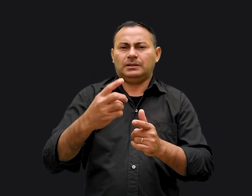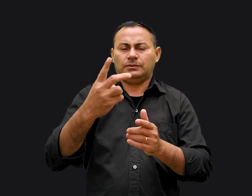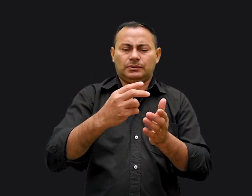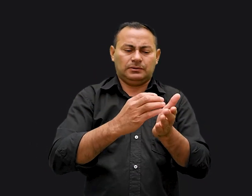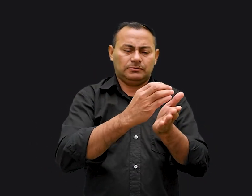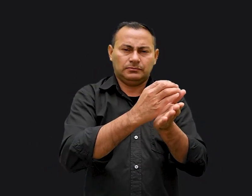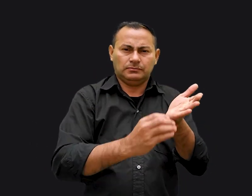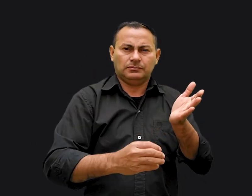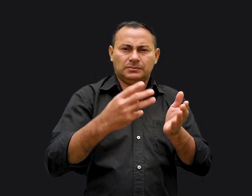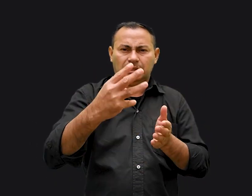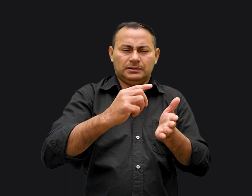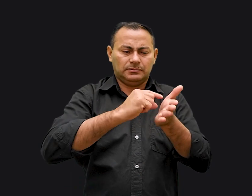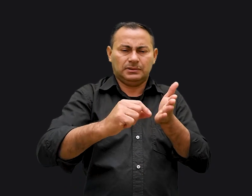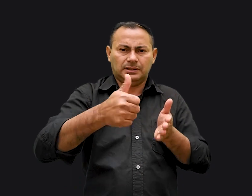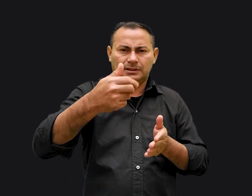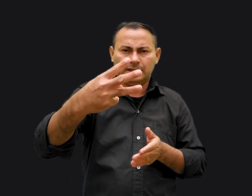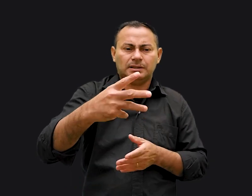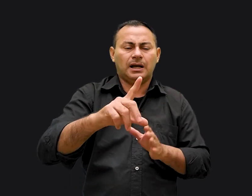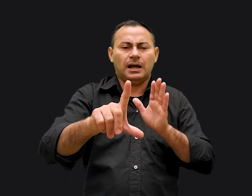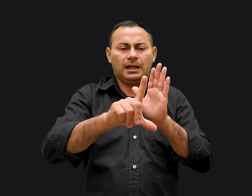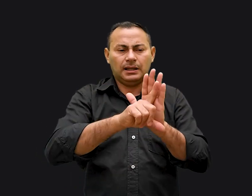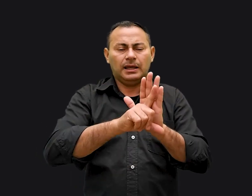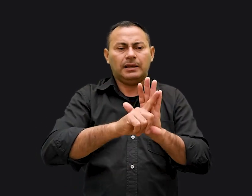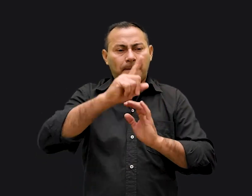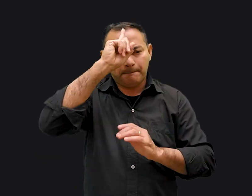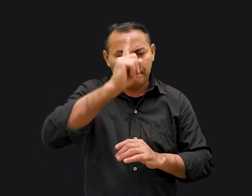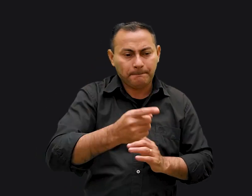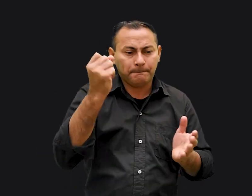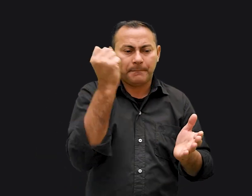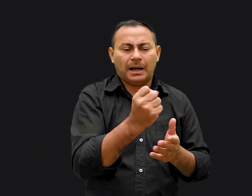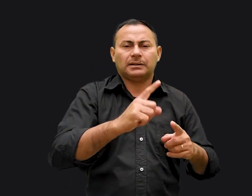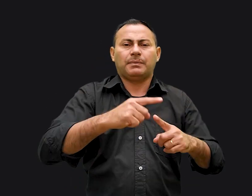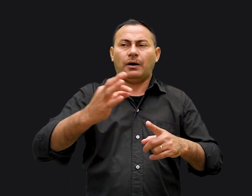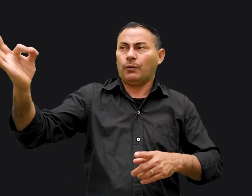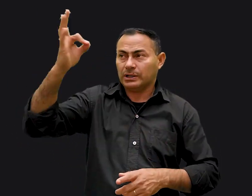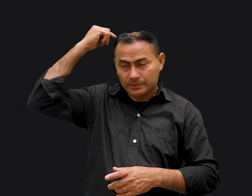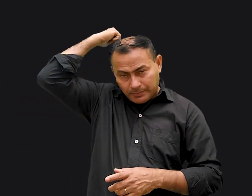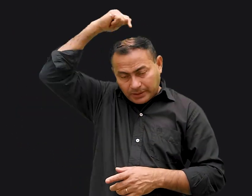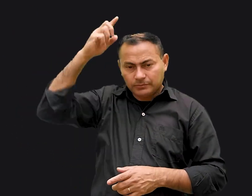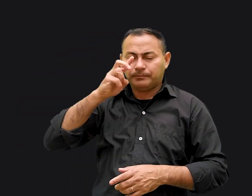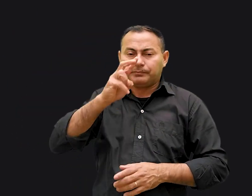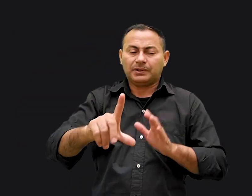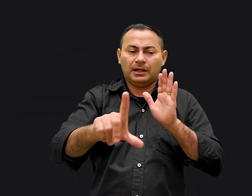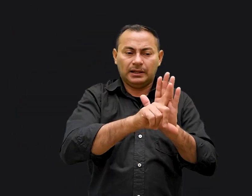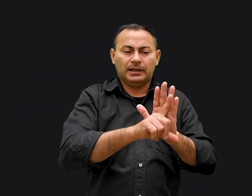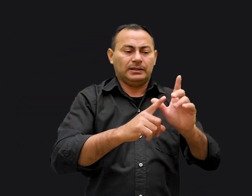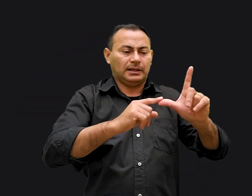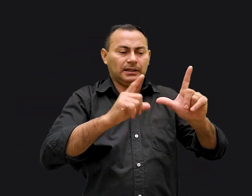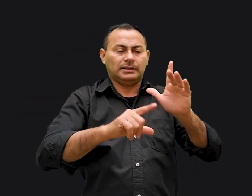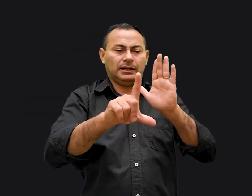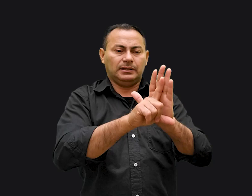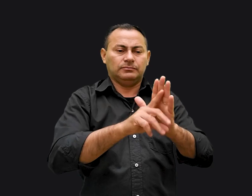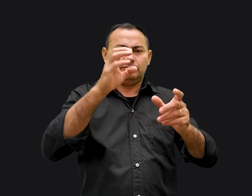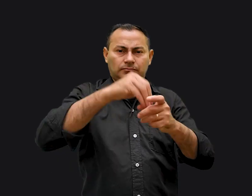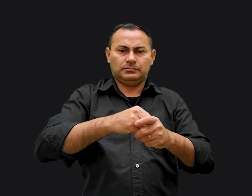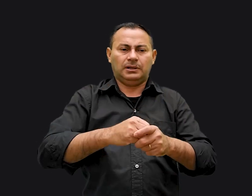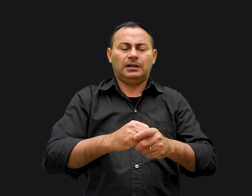6, que a letra da lei mata, mas o Espírito vive e fica. A letra da lei, sendo lançada de uma forma